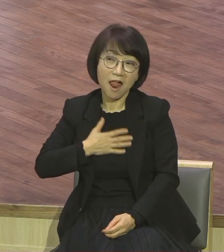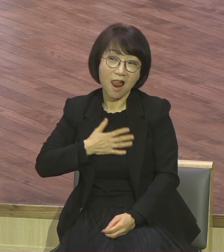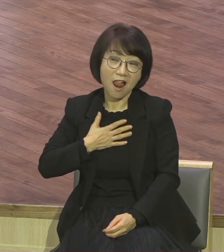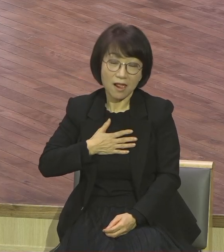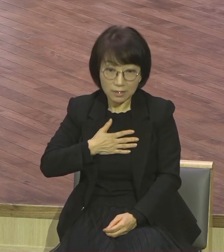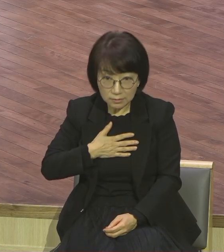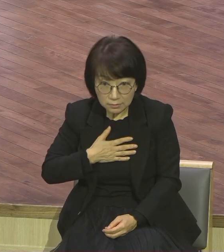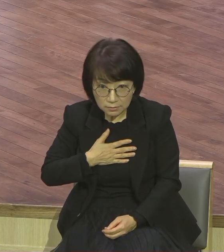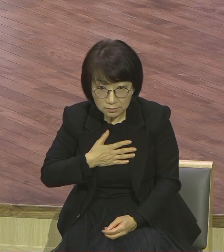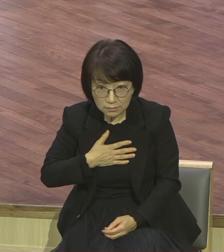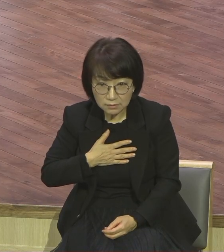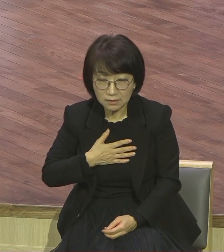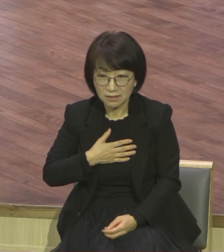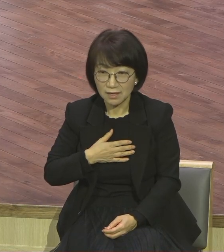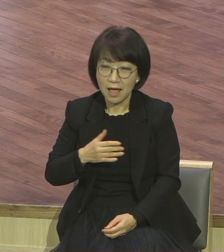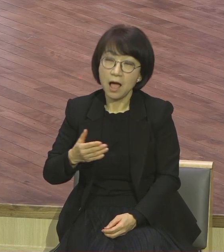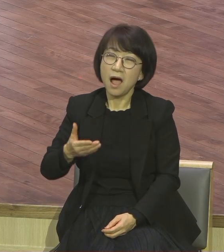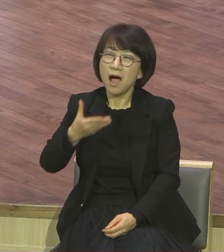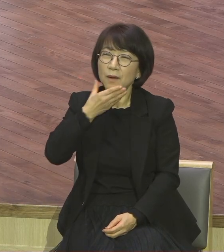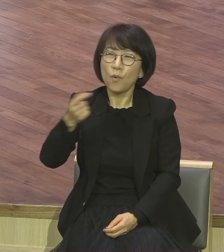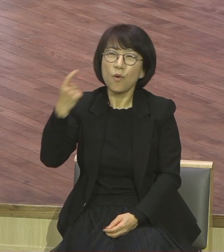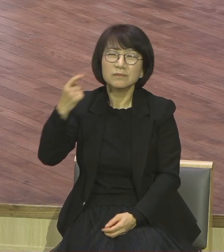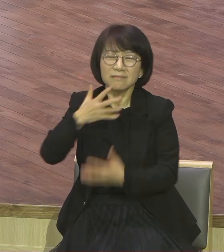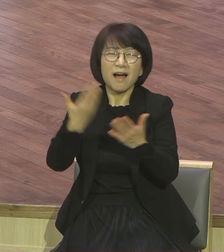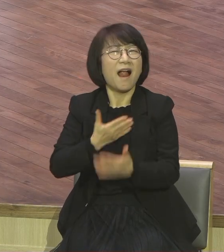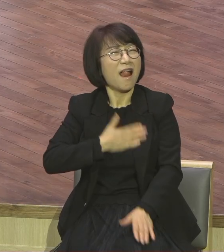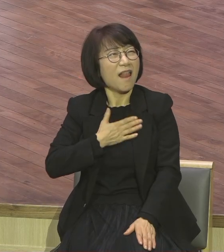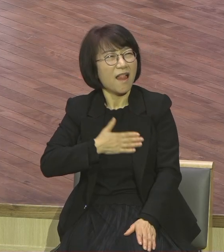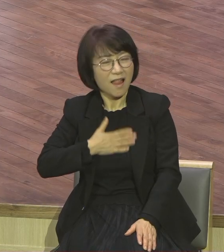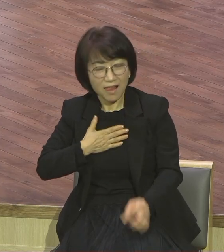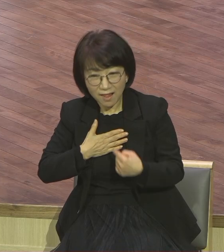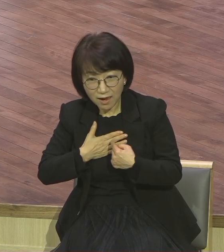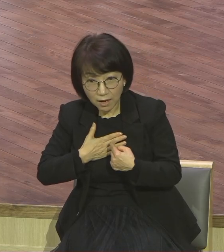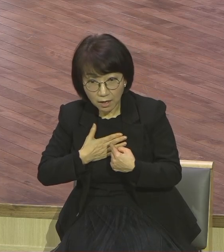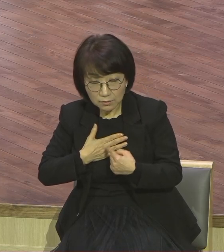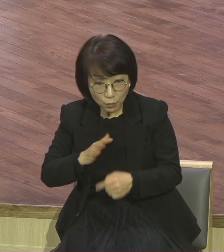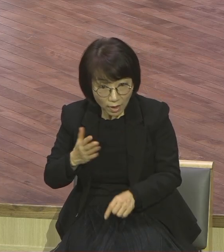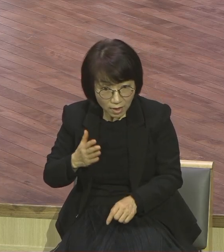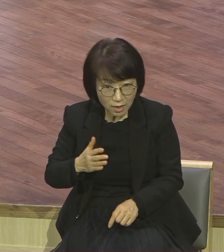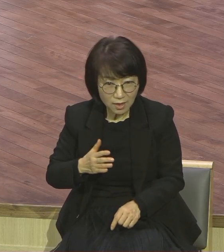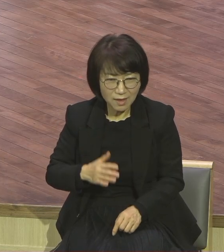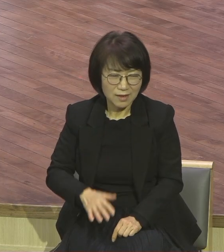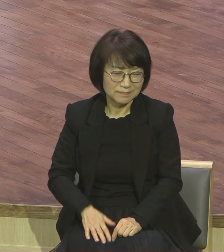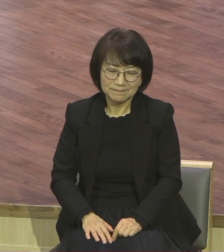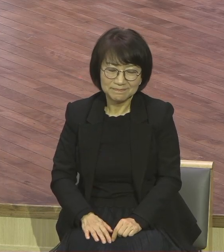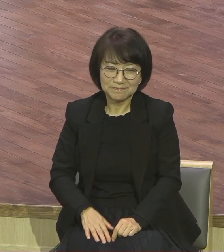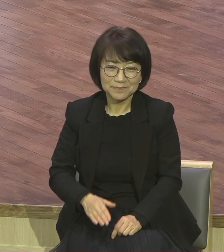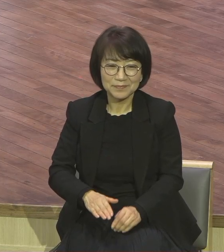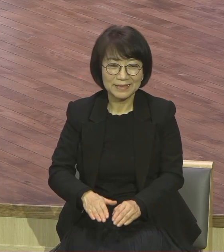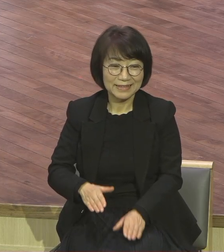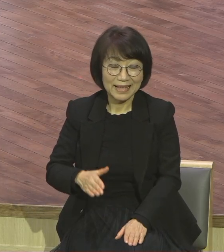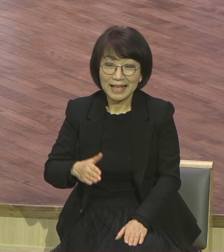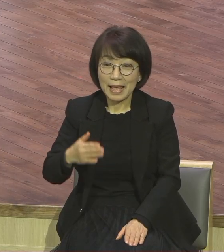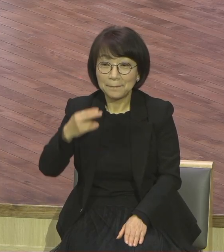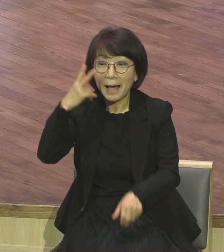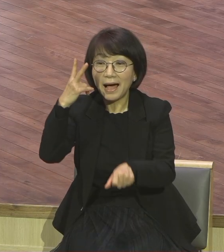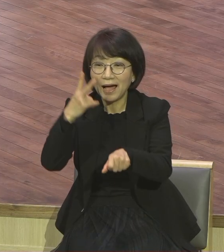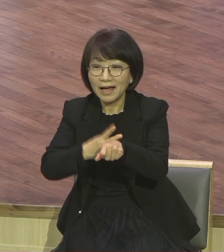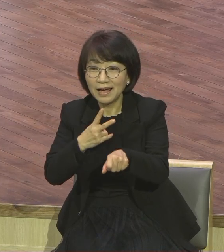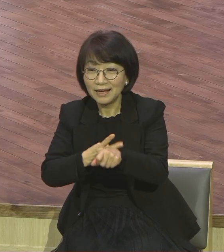천만의 말씀 보검은 그 누구보다도 사실적으로 누렸던 이 사도파오리 한 말이요